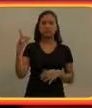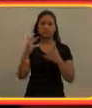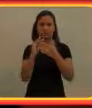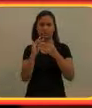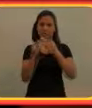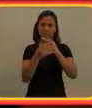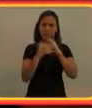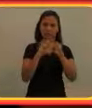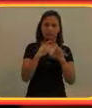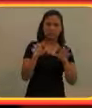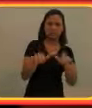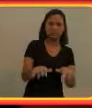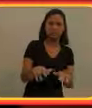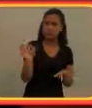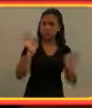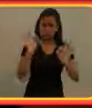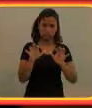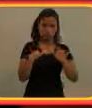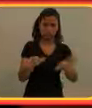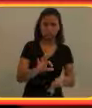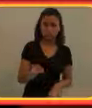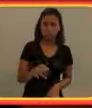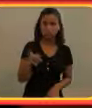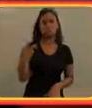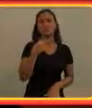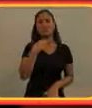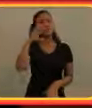A música não é como se não tivesse um movimento nela.